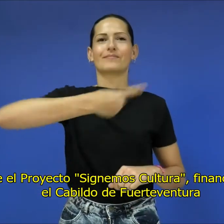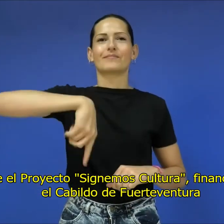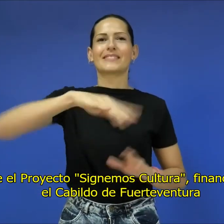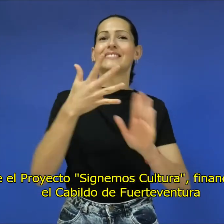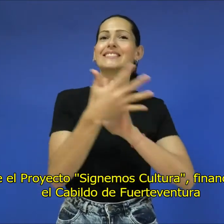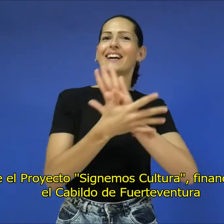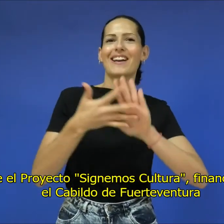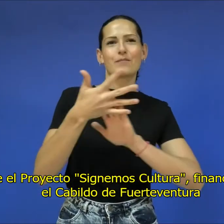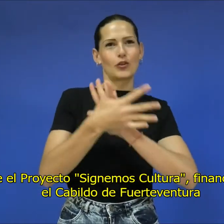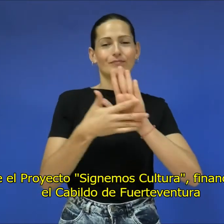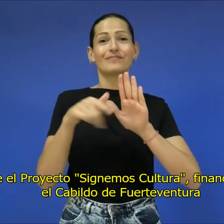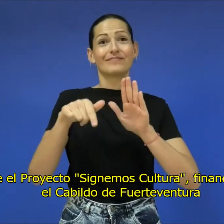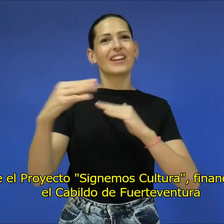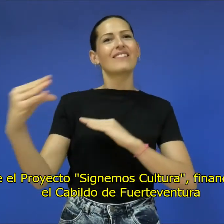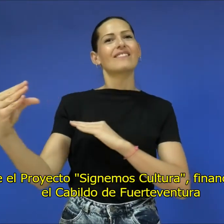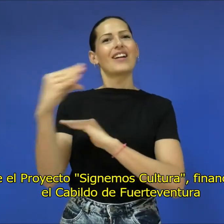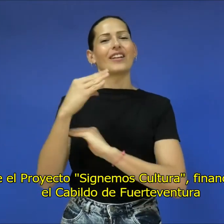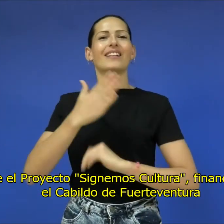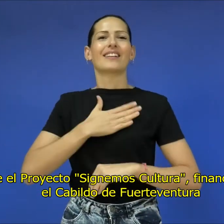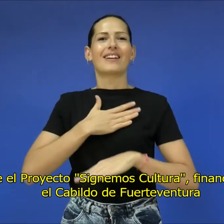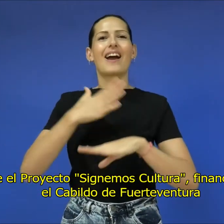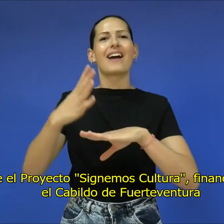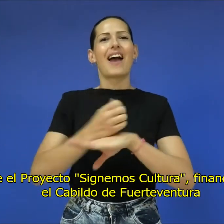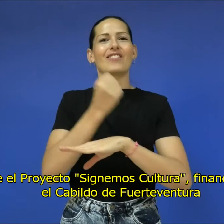financiado por el Cabildo de Fuerteventura,